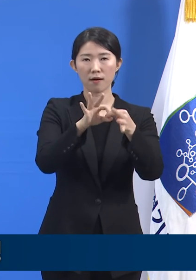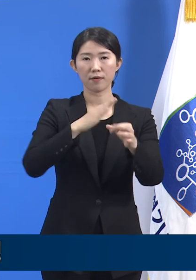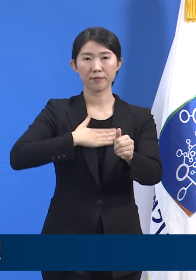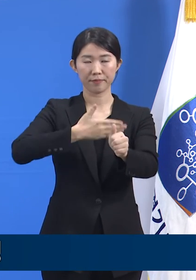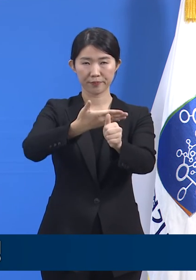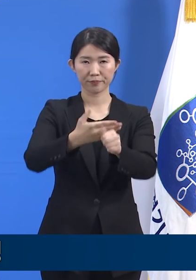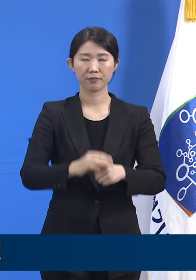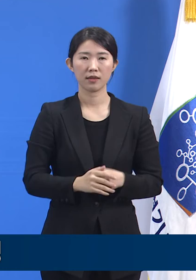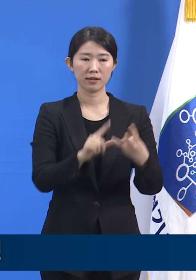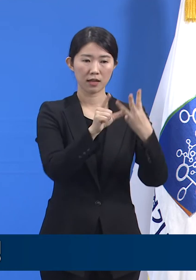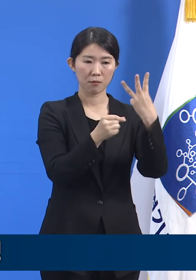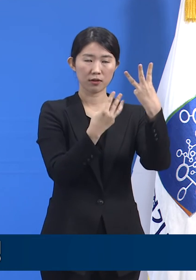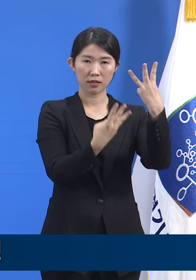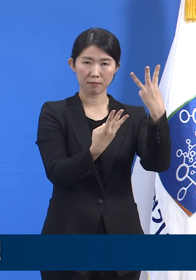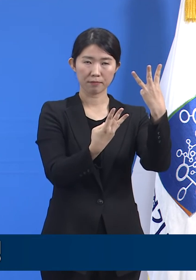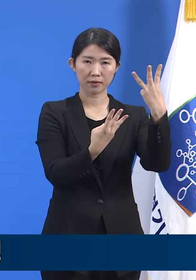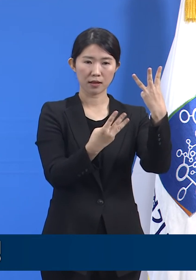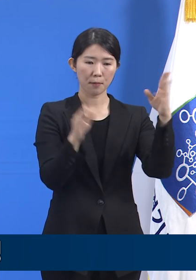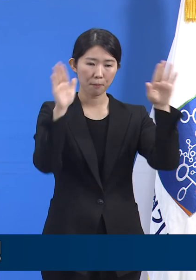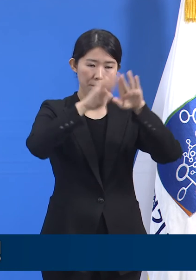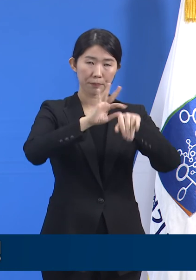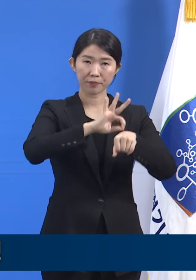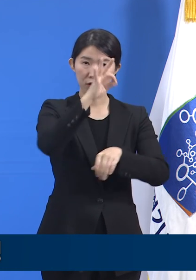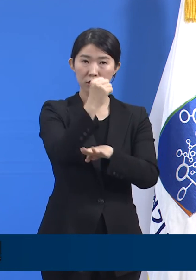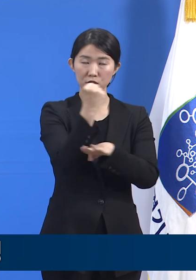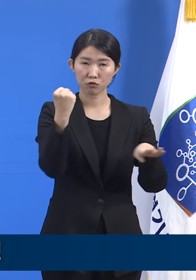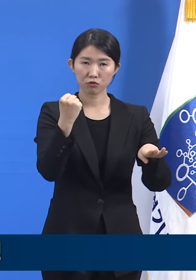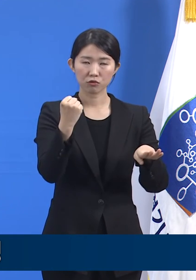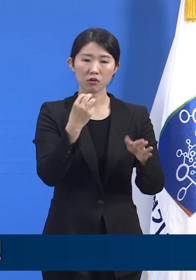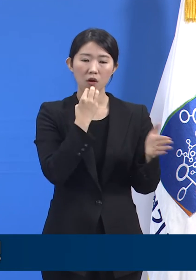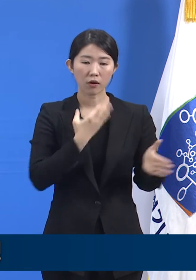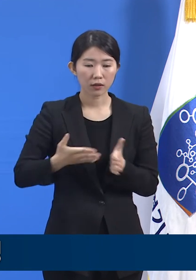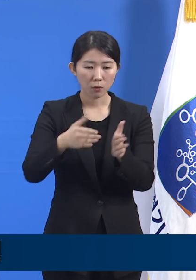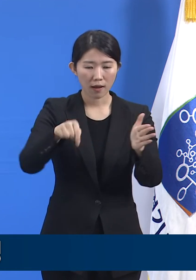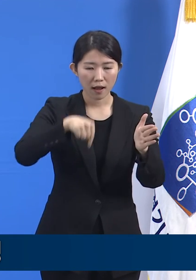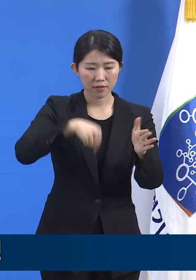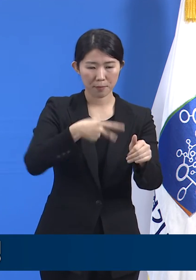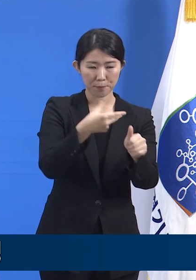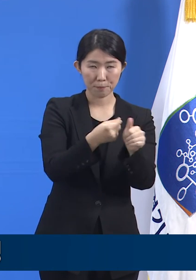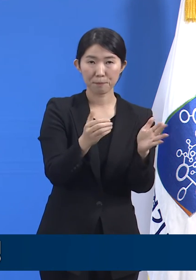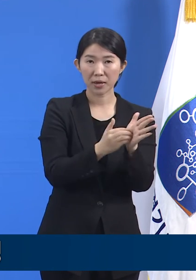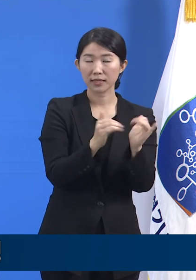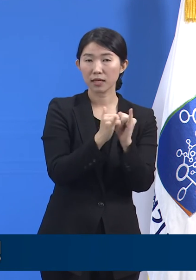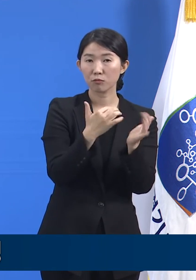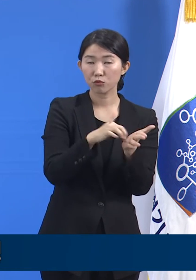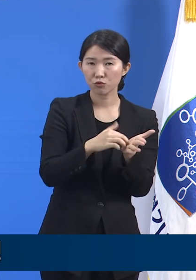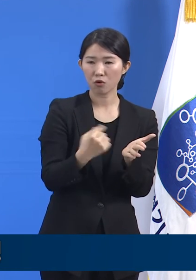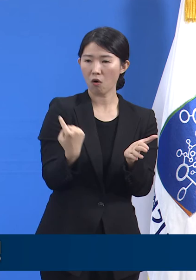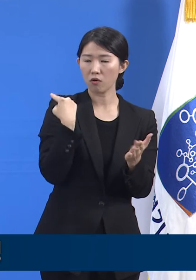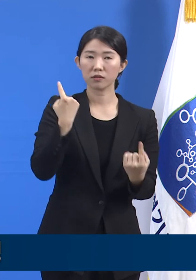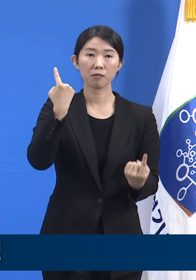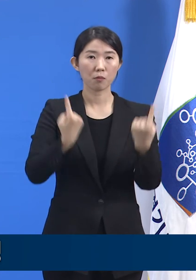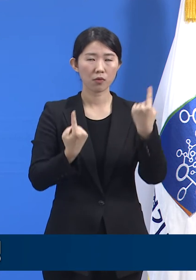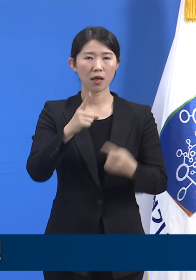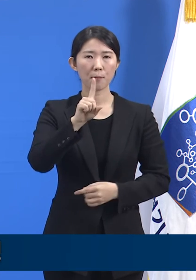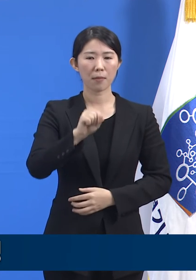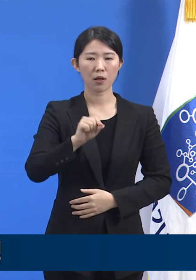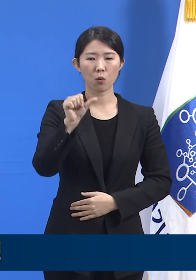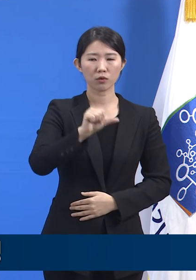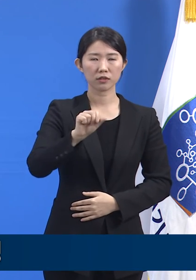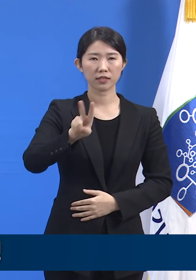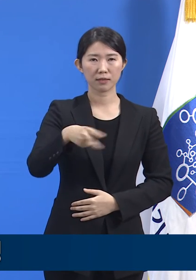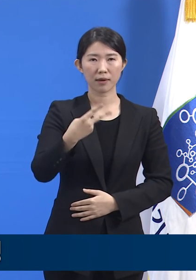3월 3일 22시 기준 경기도의 예방접종자 수는 전일 대비 1만 5,204명